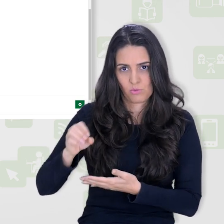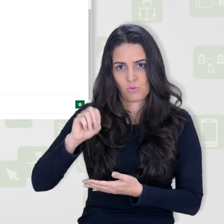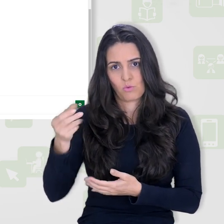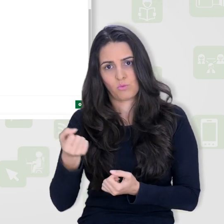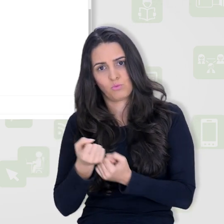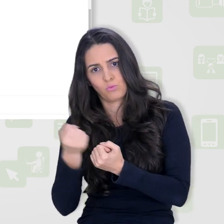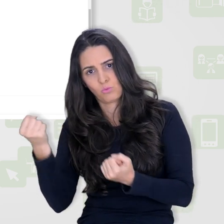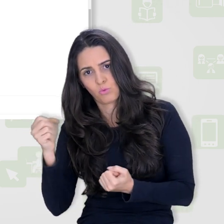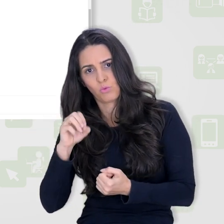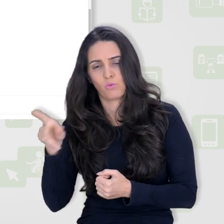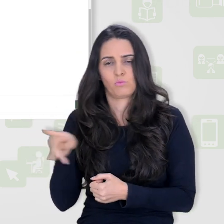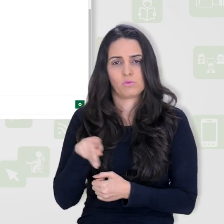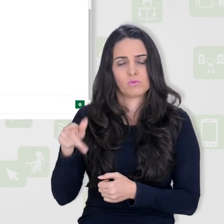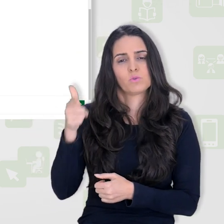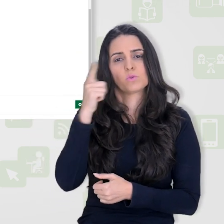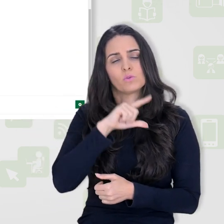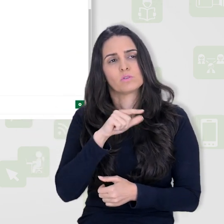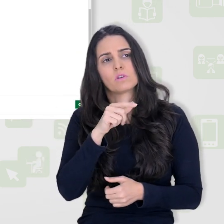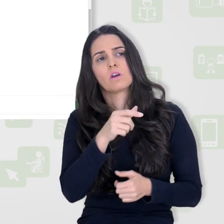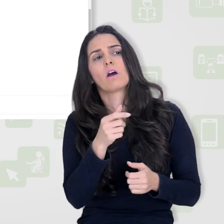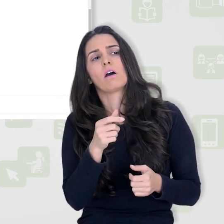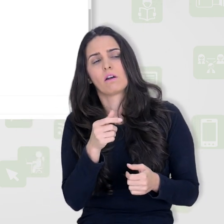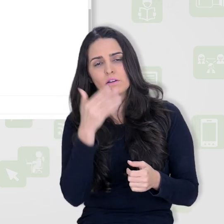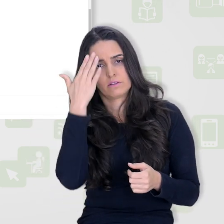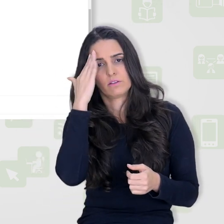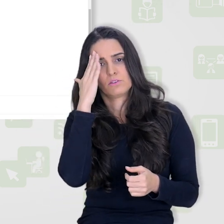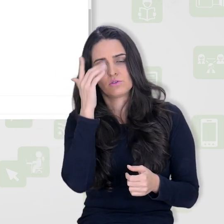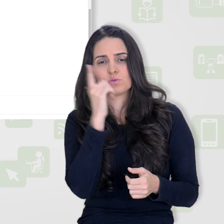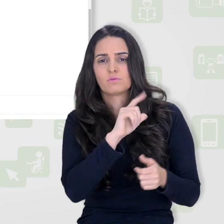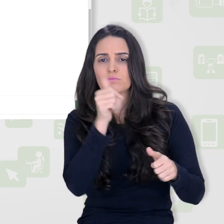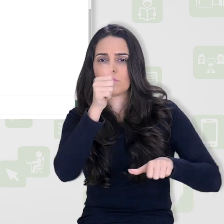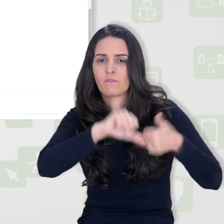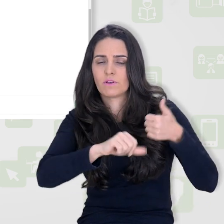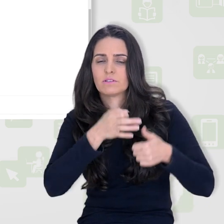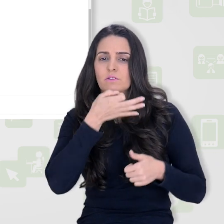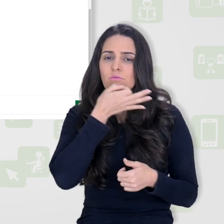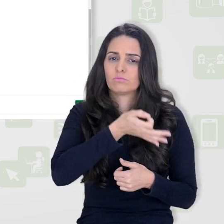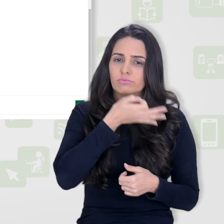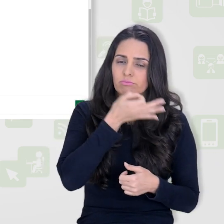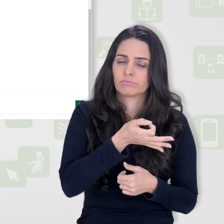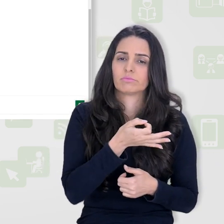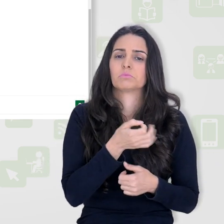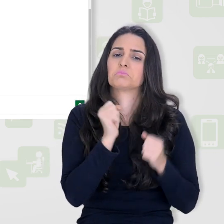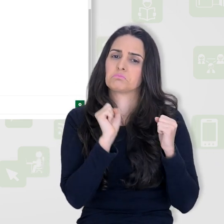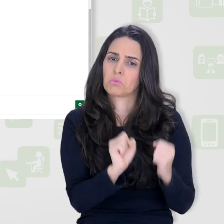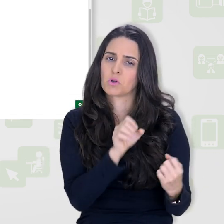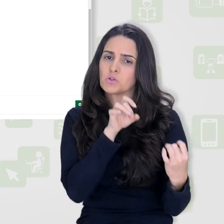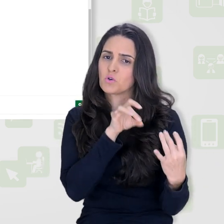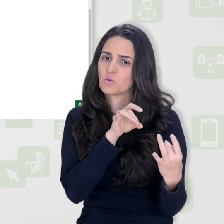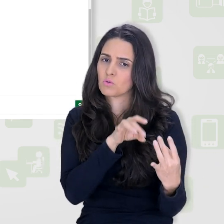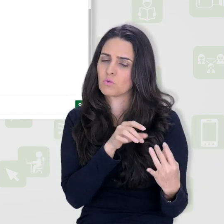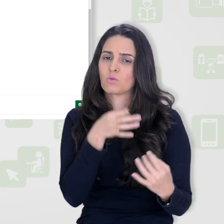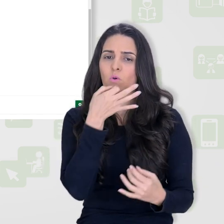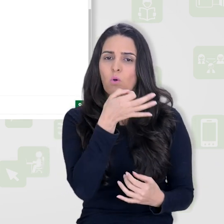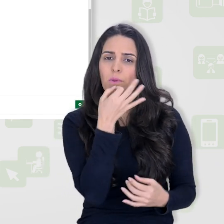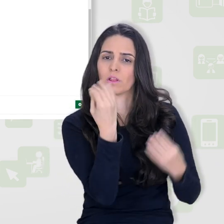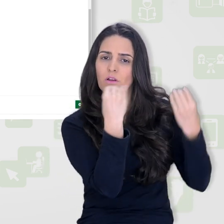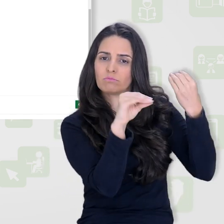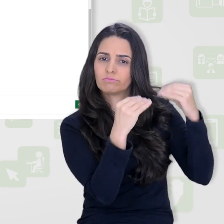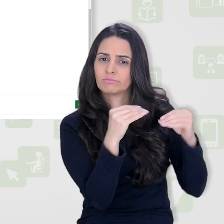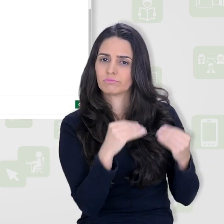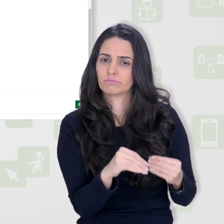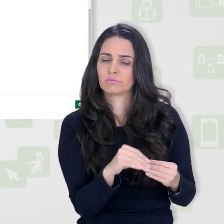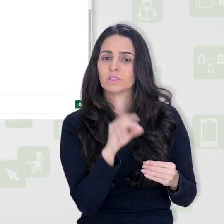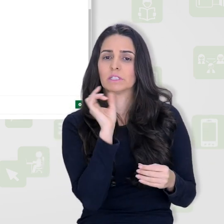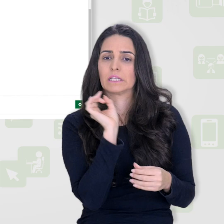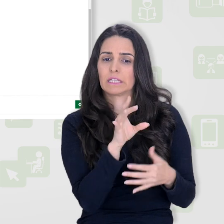mediador ou o professor, ele consiga adicionar observações, ou seja, um feedback, um comentário